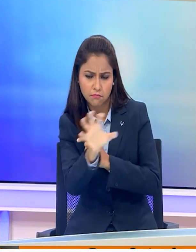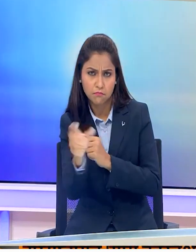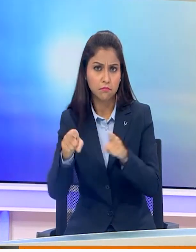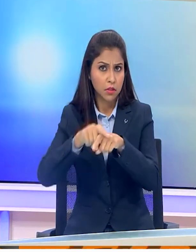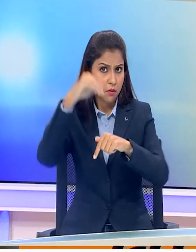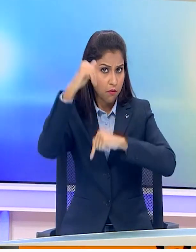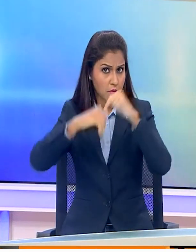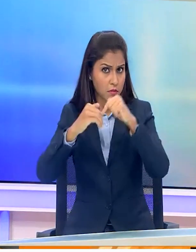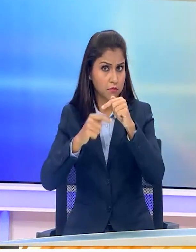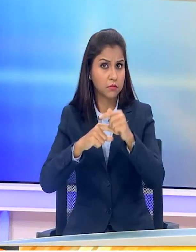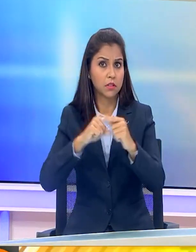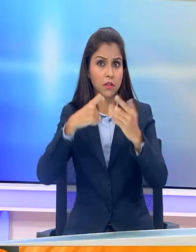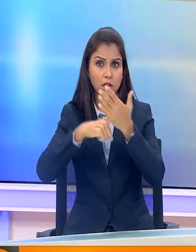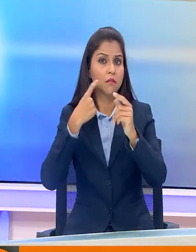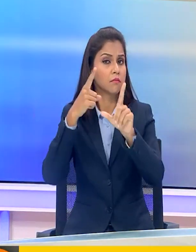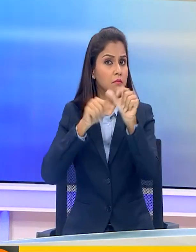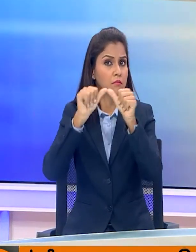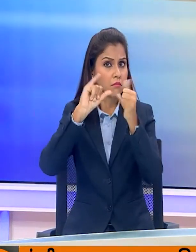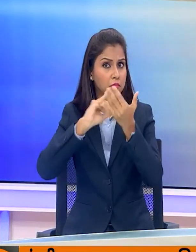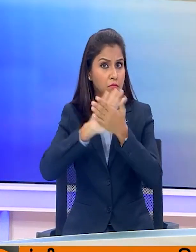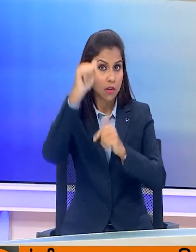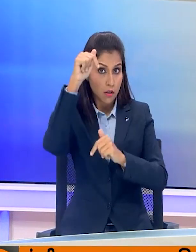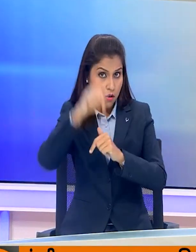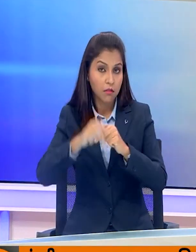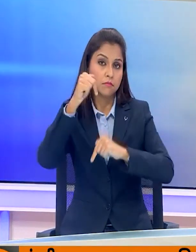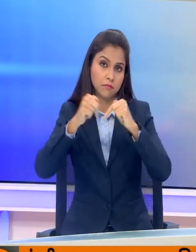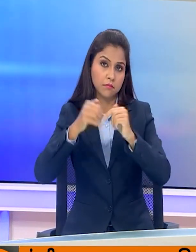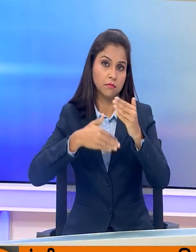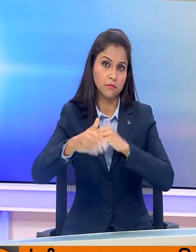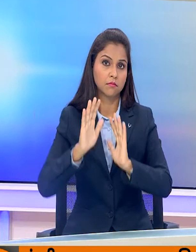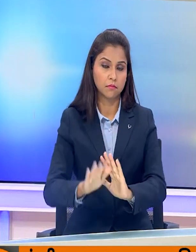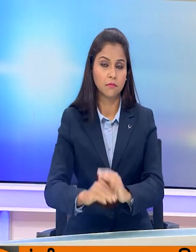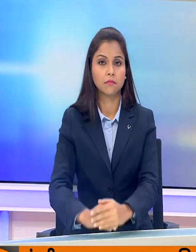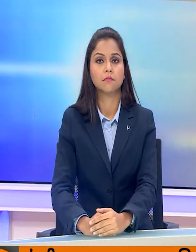शेत्रों वाले रियासी जिले में भी आज मतदान होना है